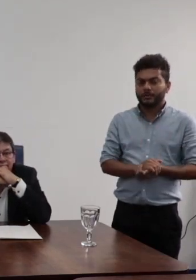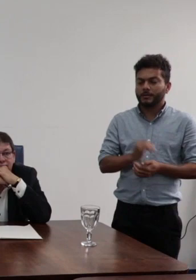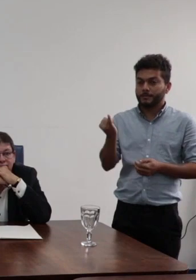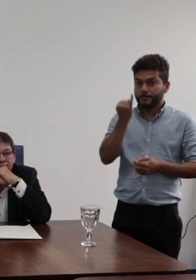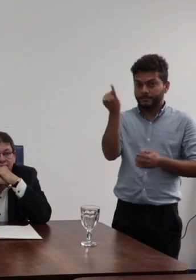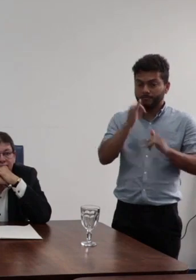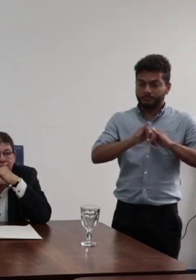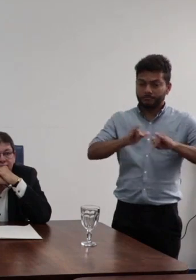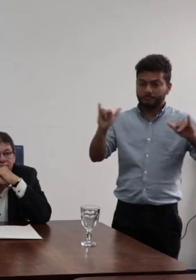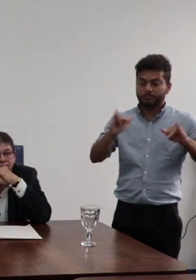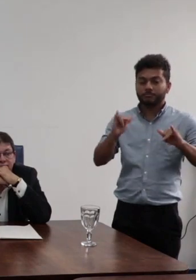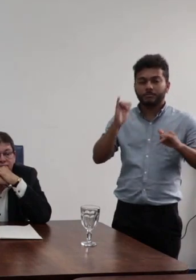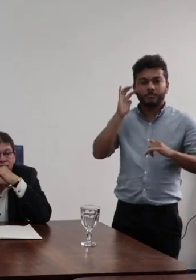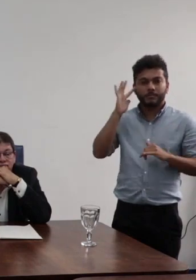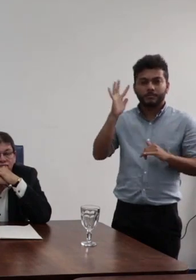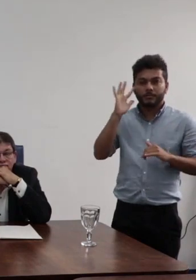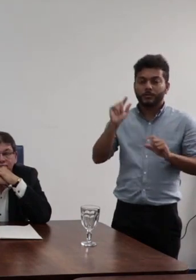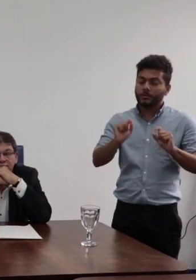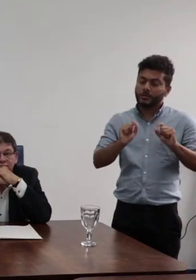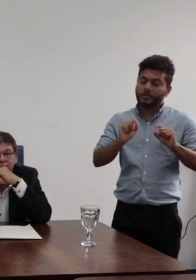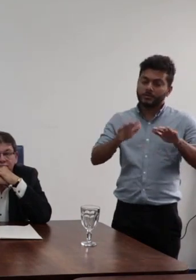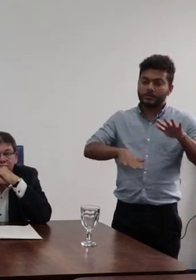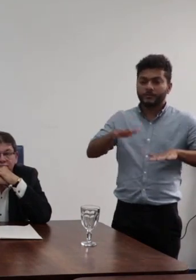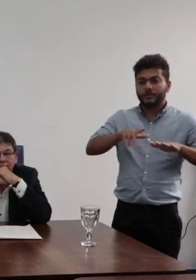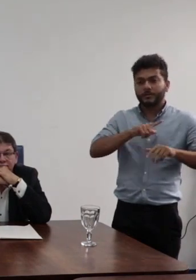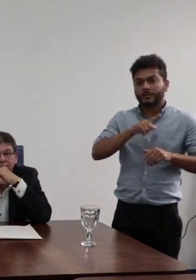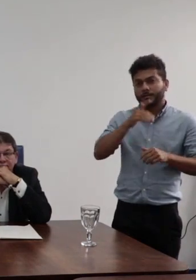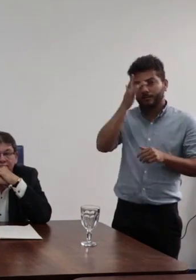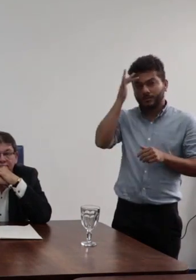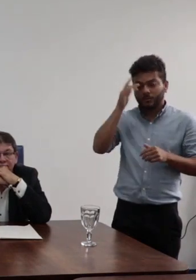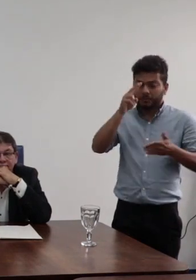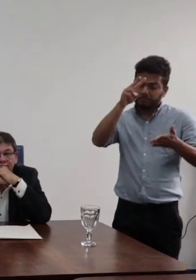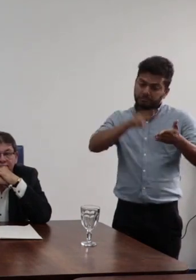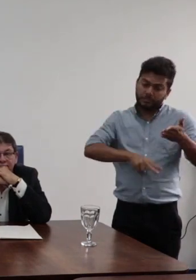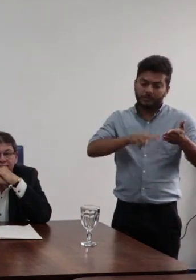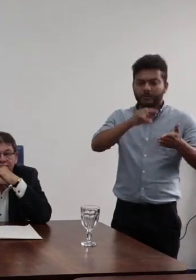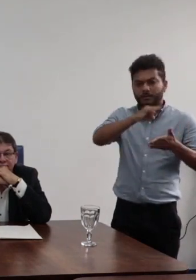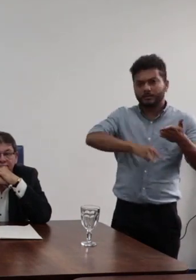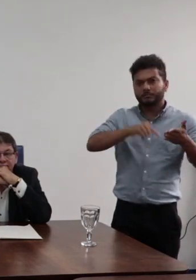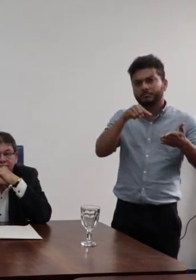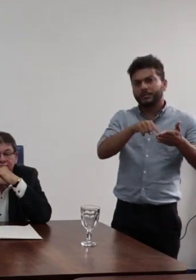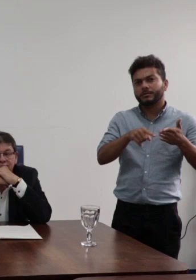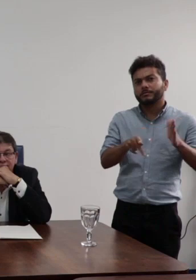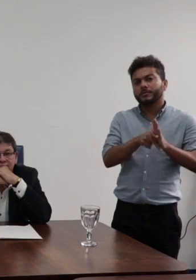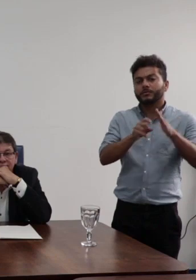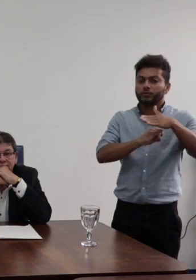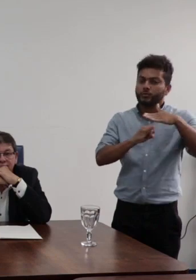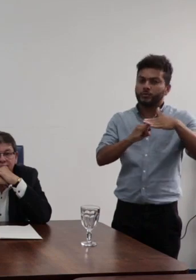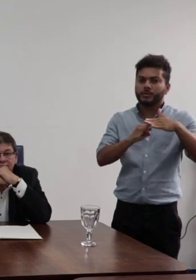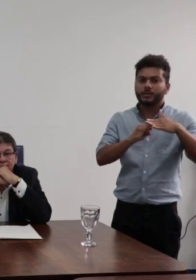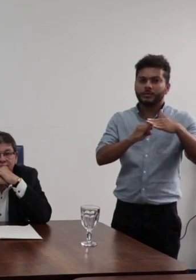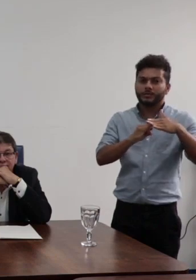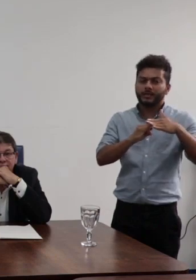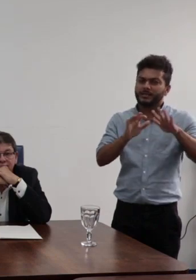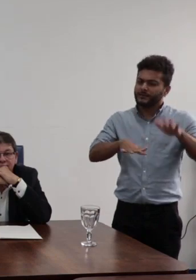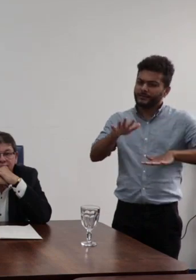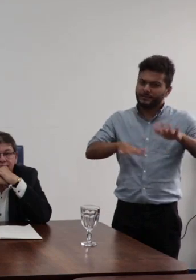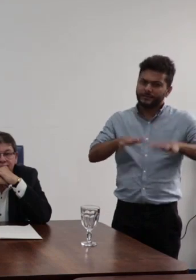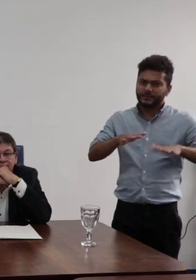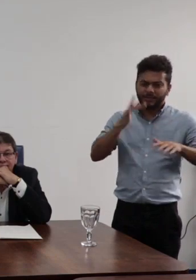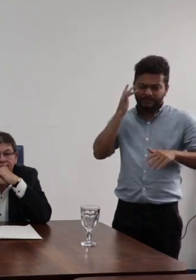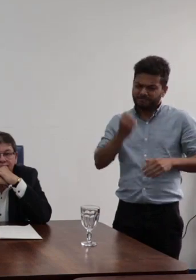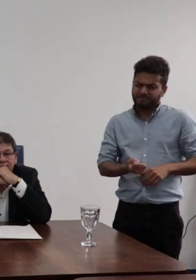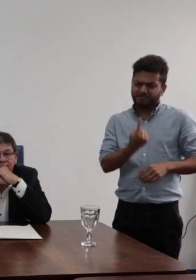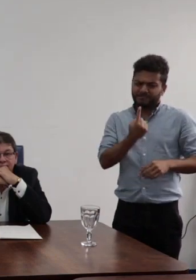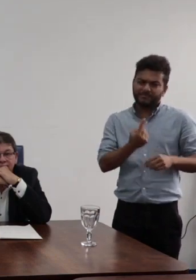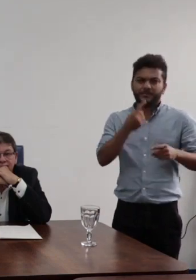reflexão para que alguém que, porventura, faça a leitura desses documentos institucionais possa estranhar o